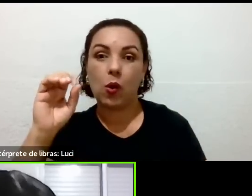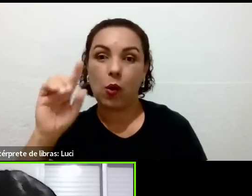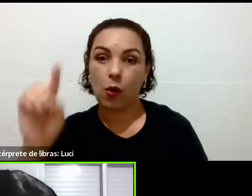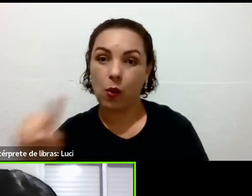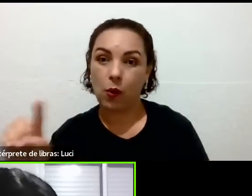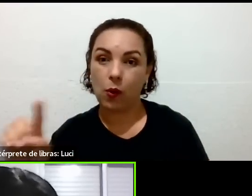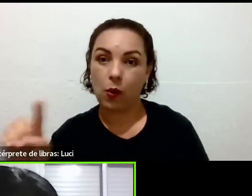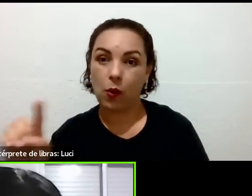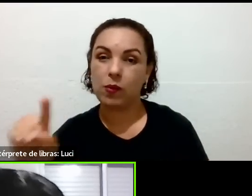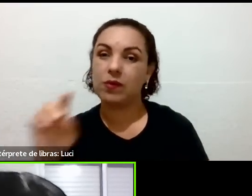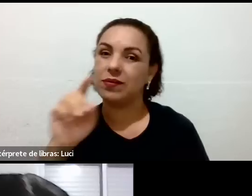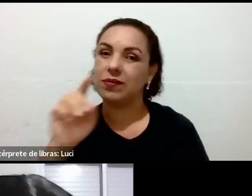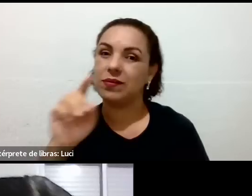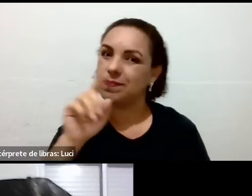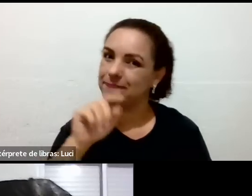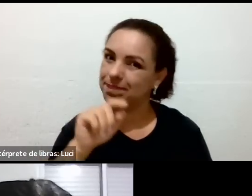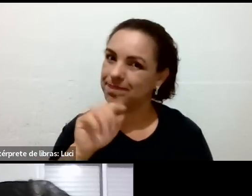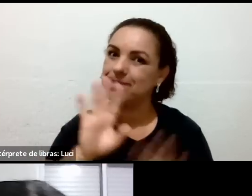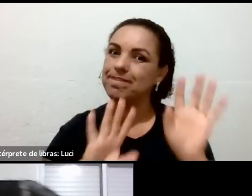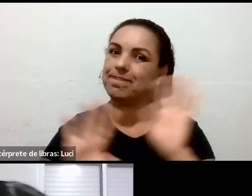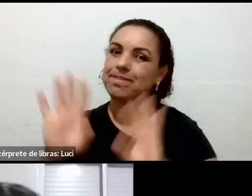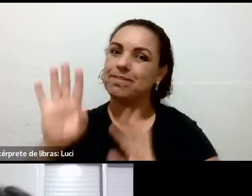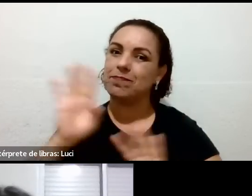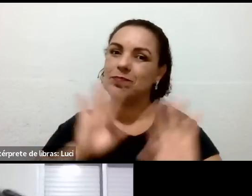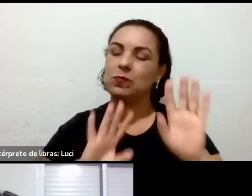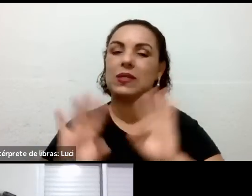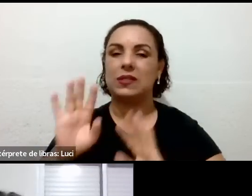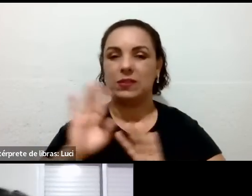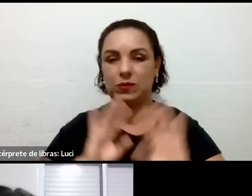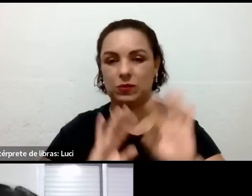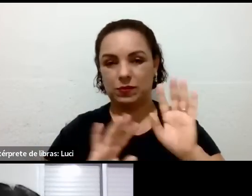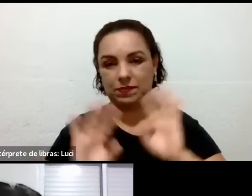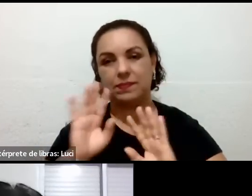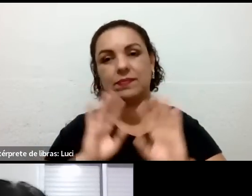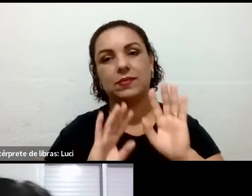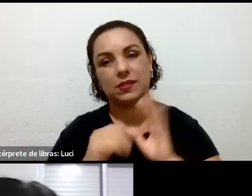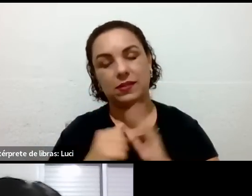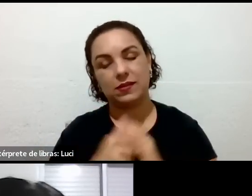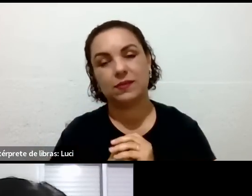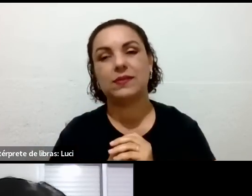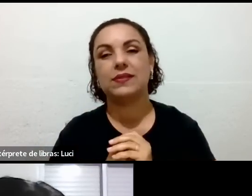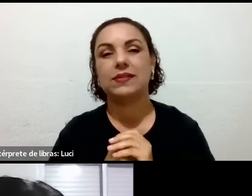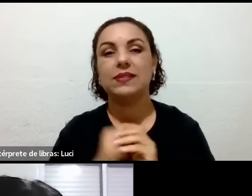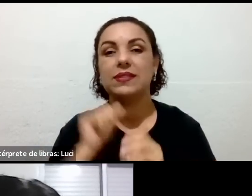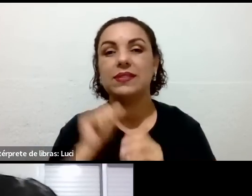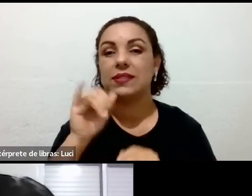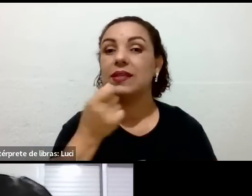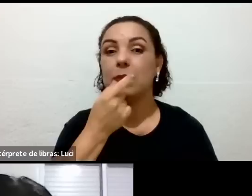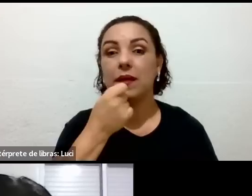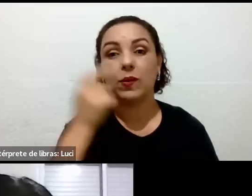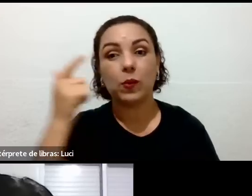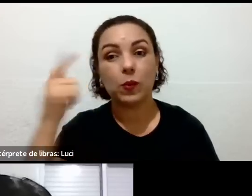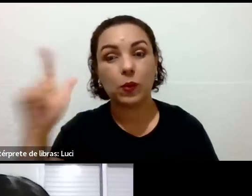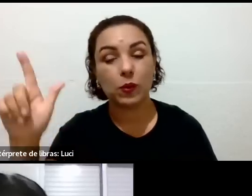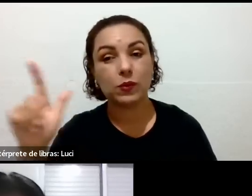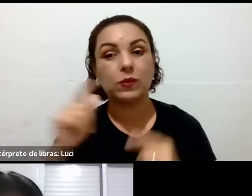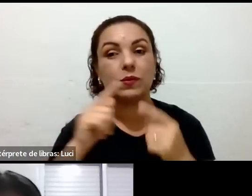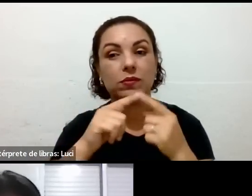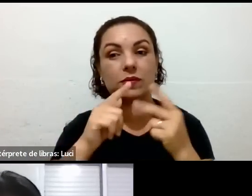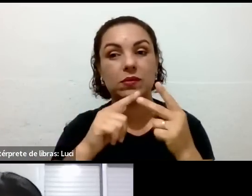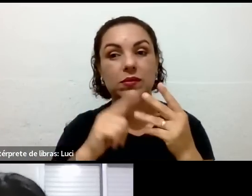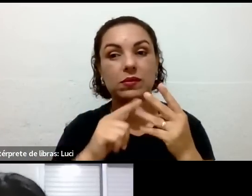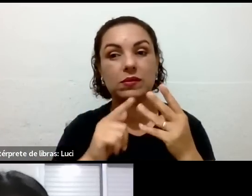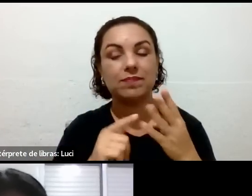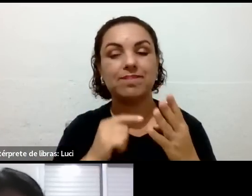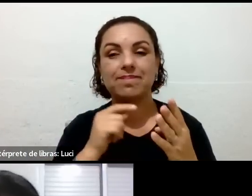Meprazol. Ache, ache. Ó, se fosse qualquer outro, já estava suspenso, mas eles não conseguem suspender isso aí.